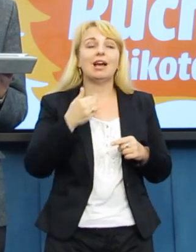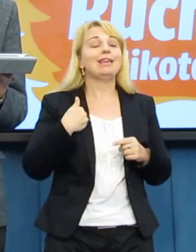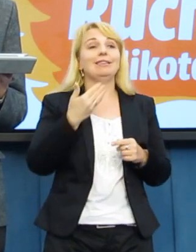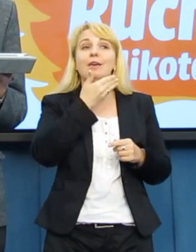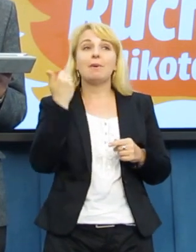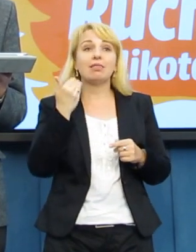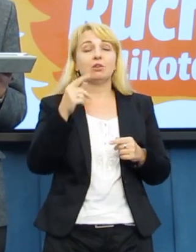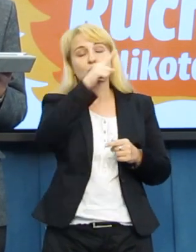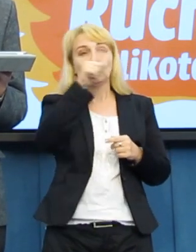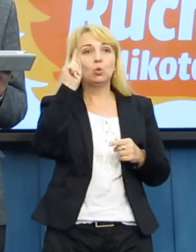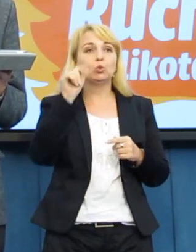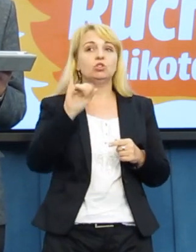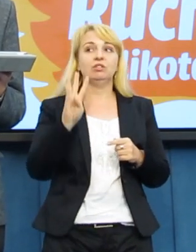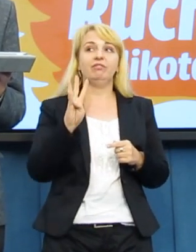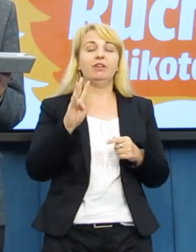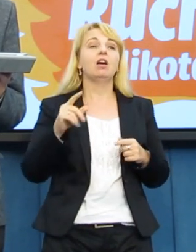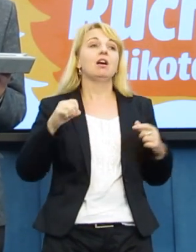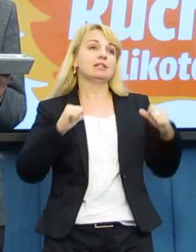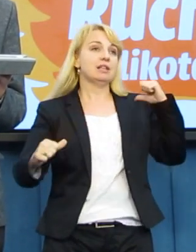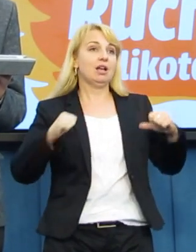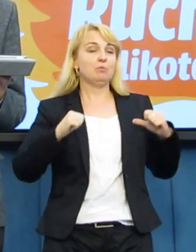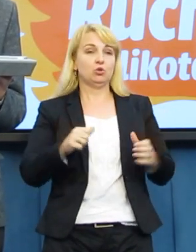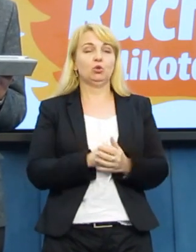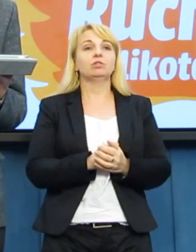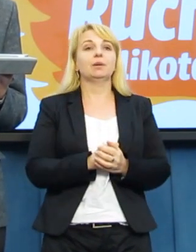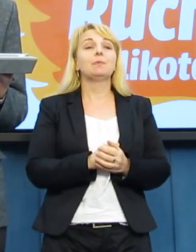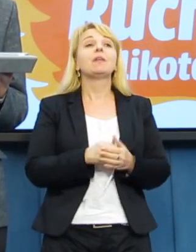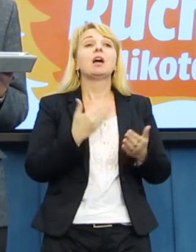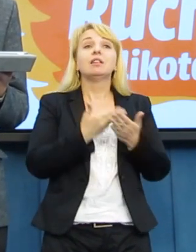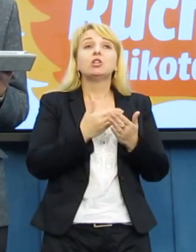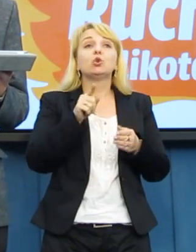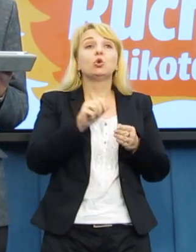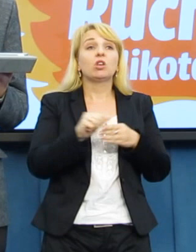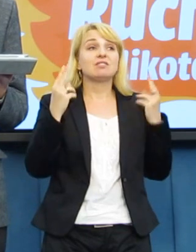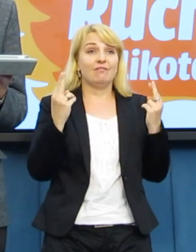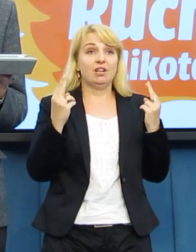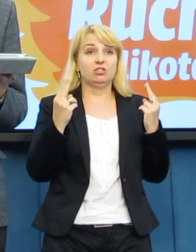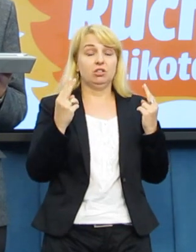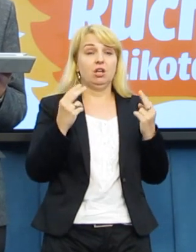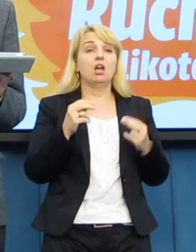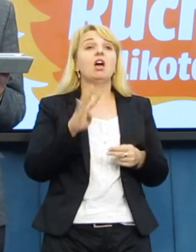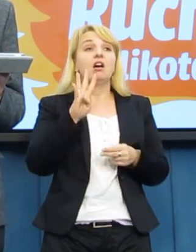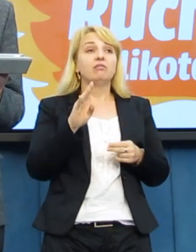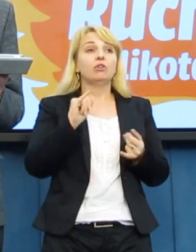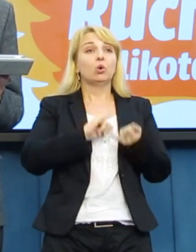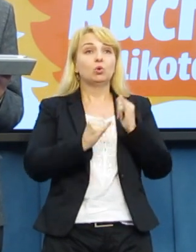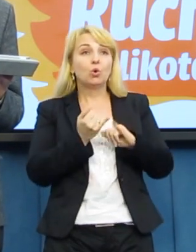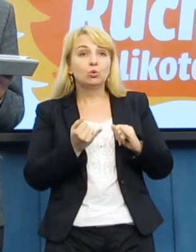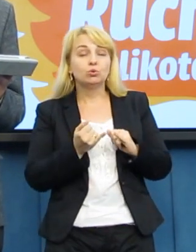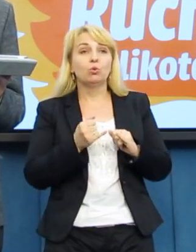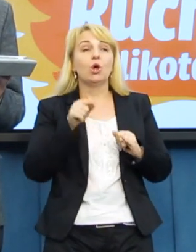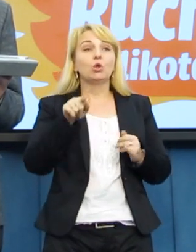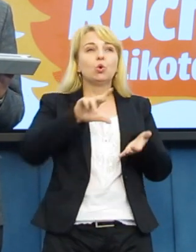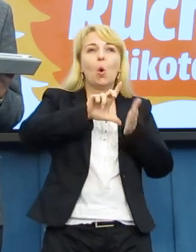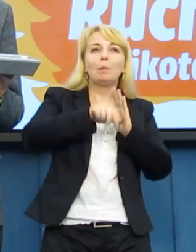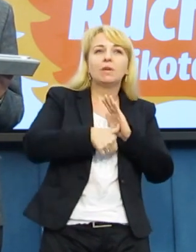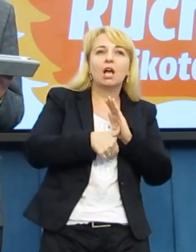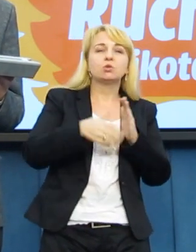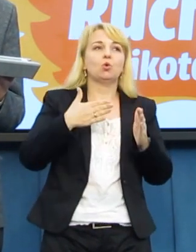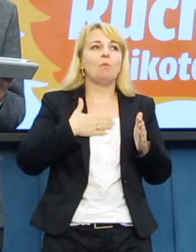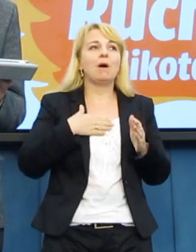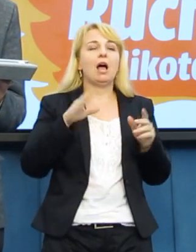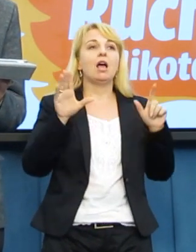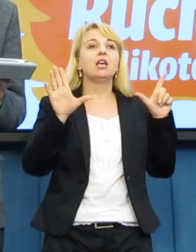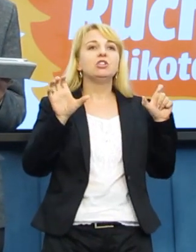uczestniczyć. Dlaczego jest to takie ważne? Otóż w Toruniu, mieście, które ma w tej chwili